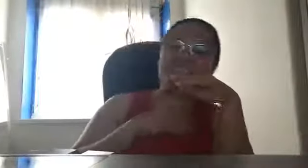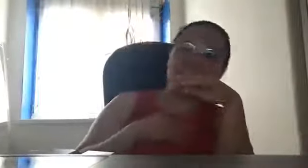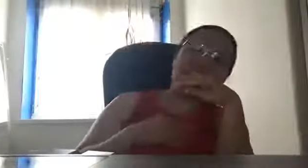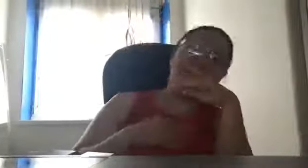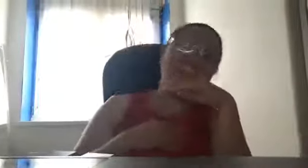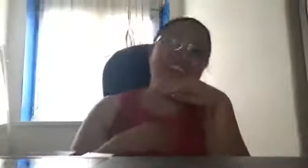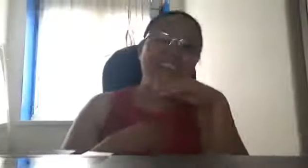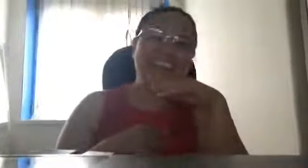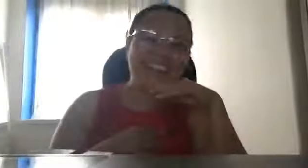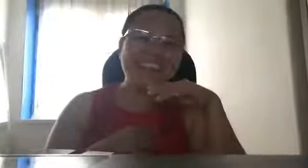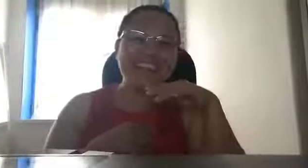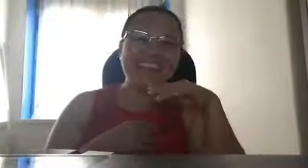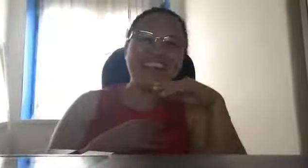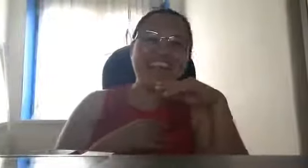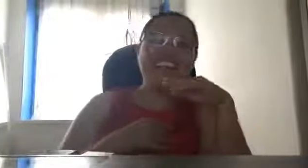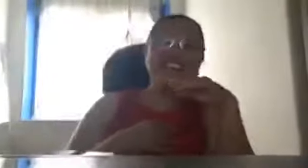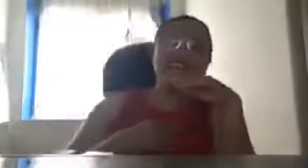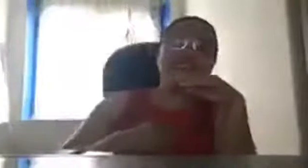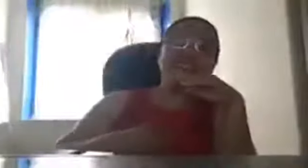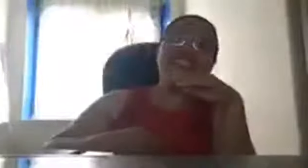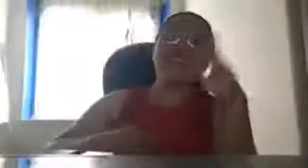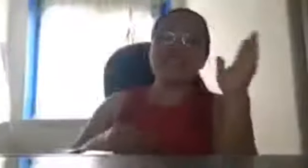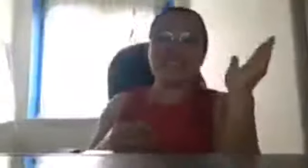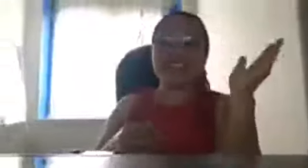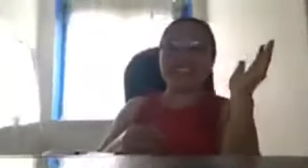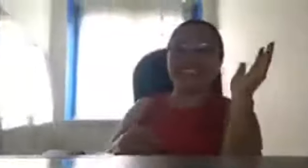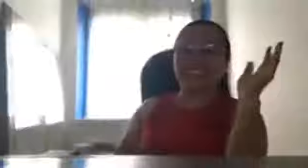mayor pero naservo nang kita